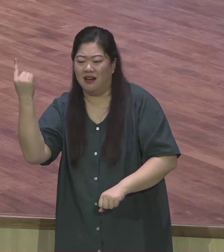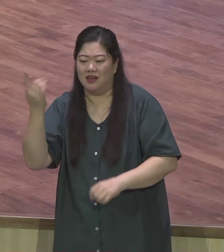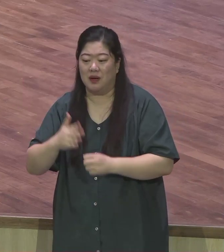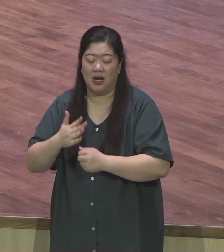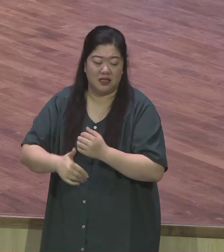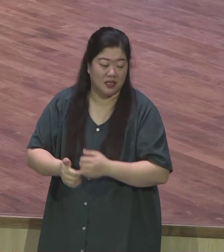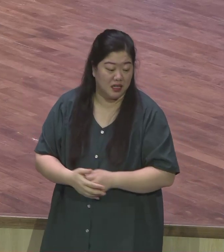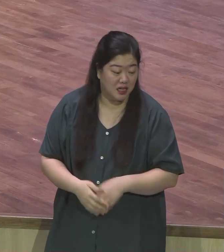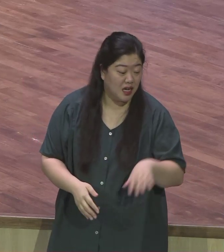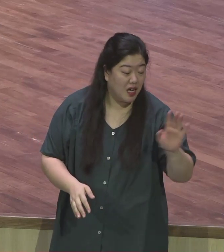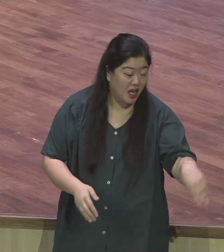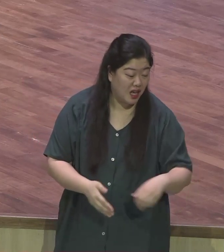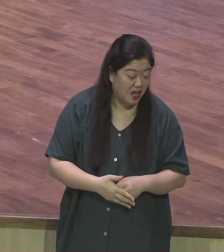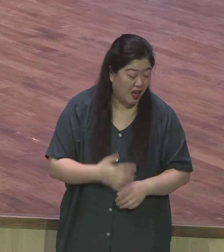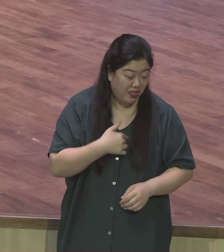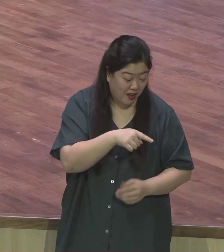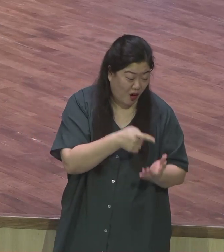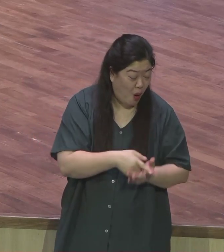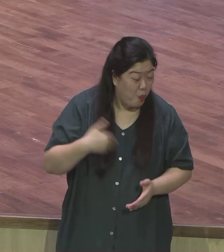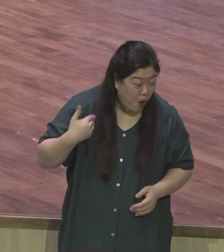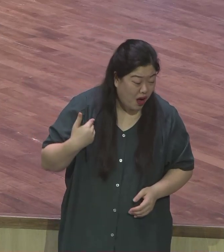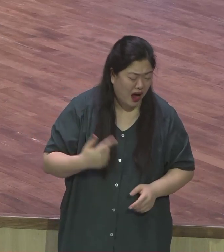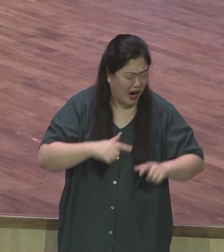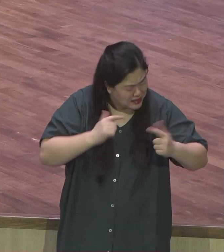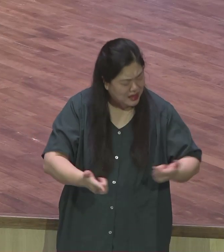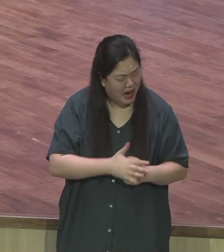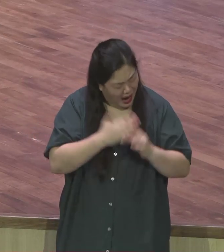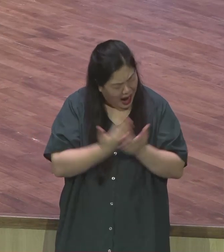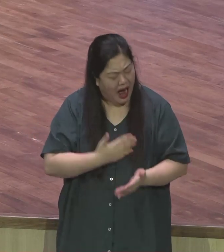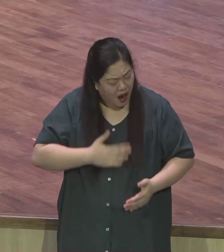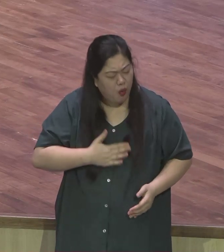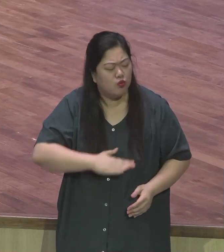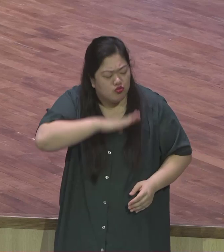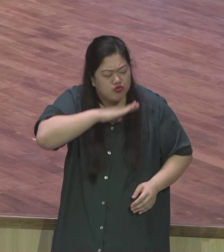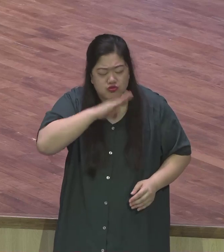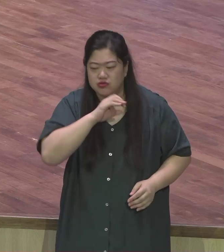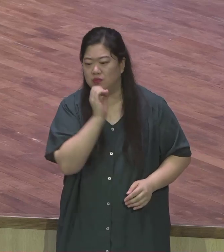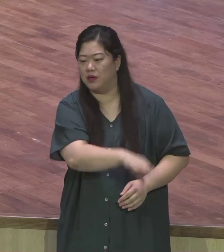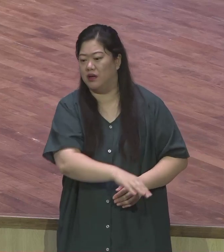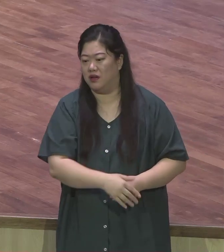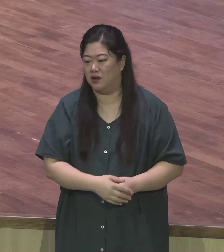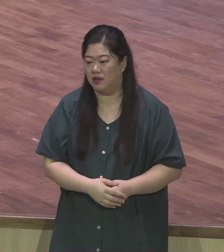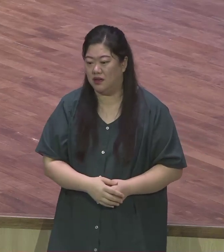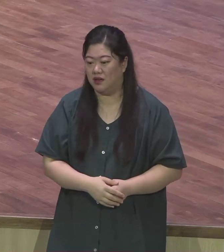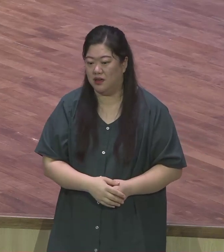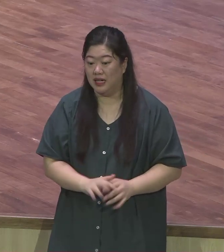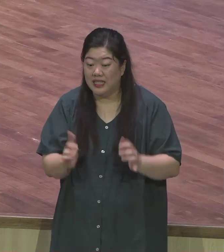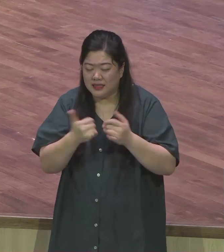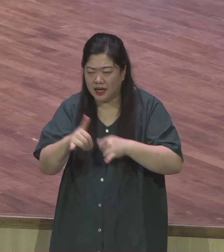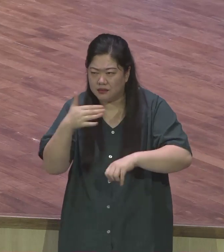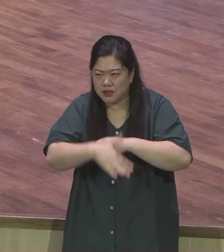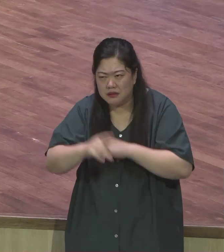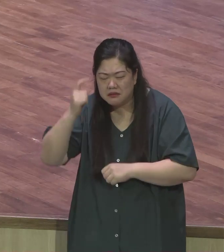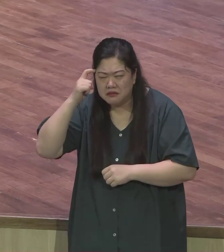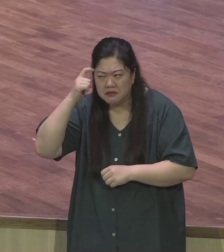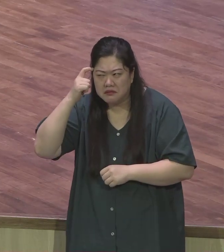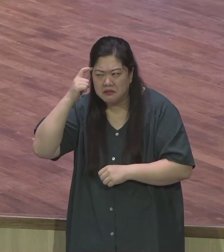줄 믿습니다 여러분께서 세상에 창세기 3장 6장 11장에 옛 틀의 계산법을 내려놓으시고 4대 2전 1장